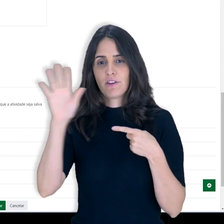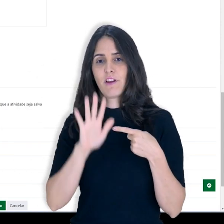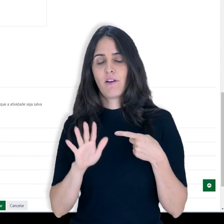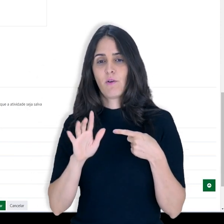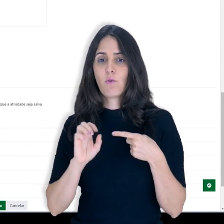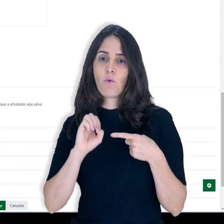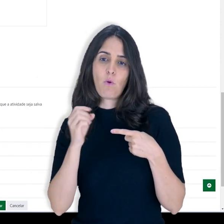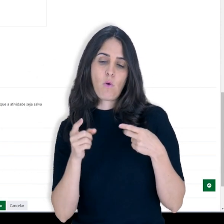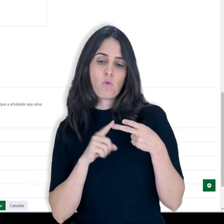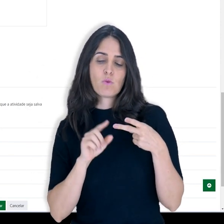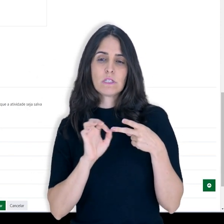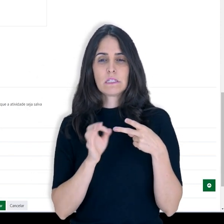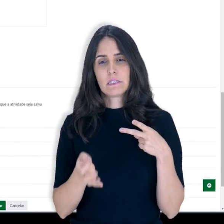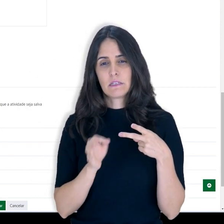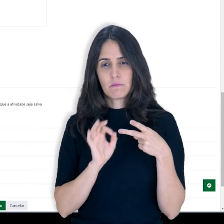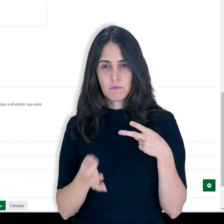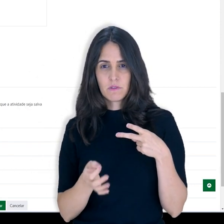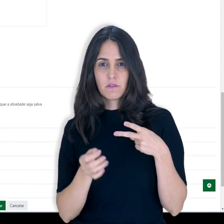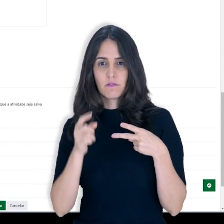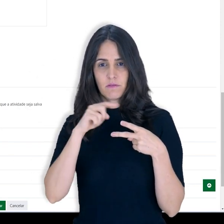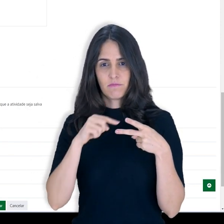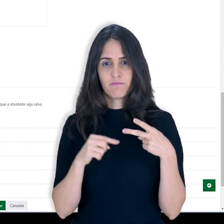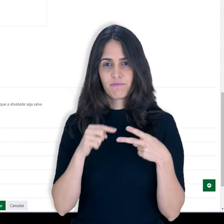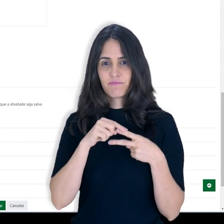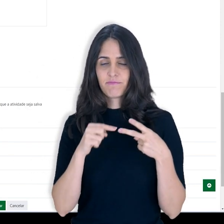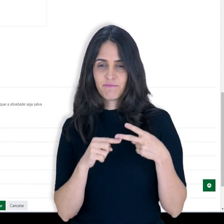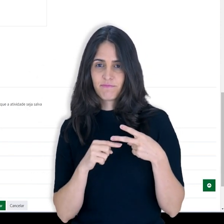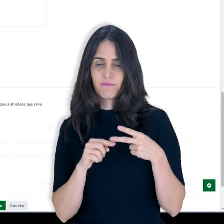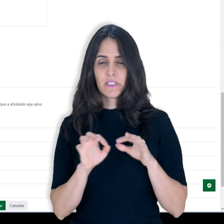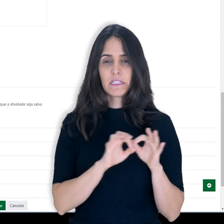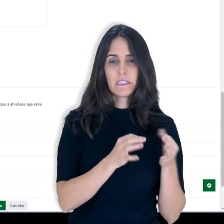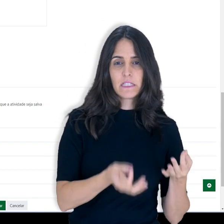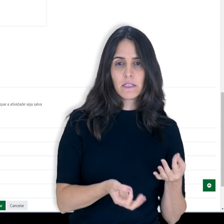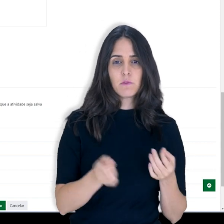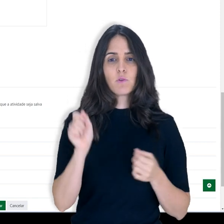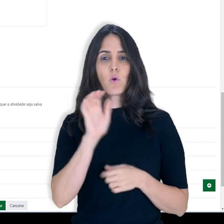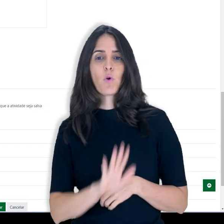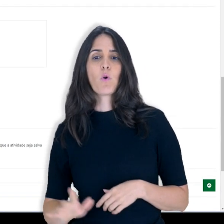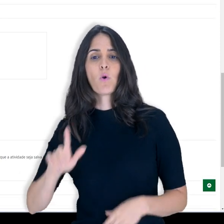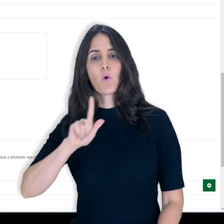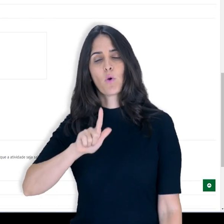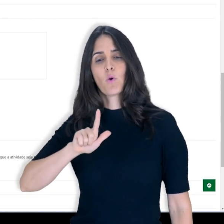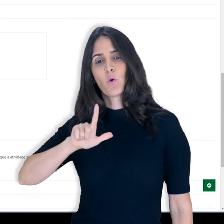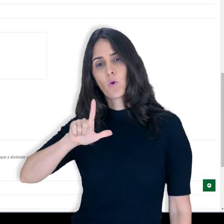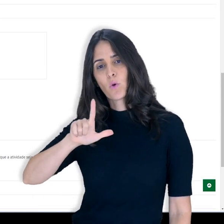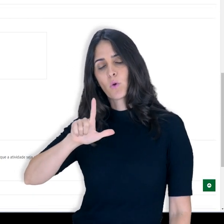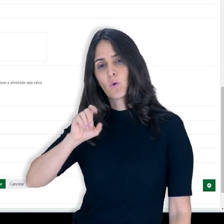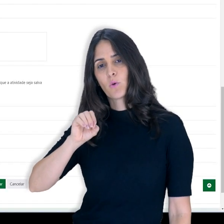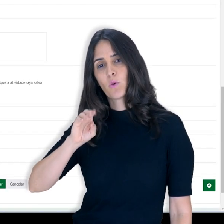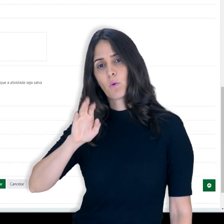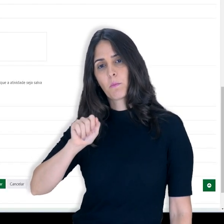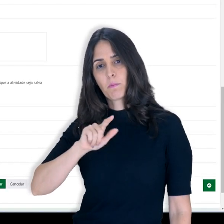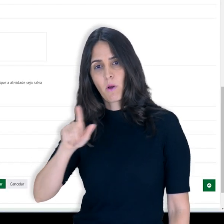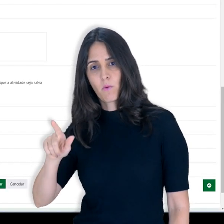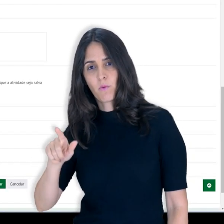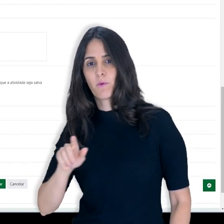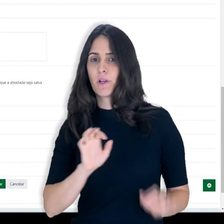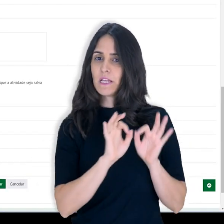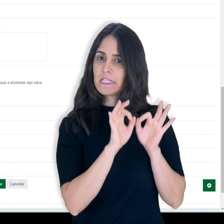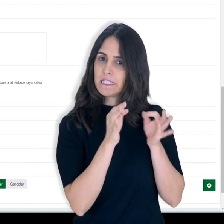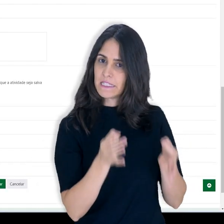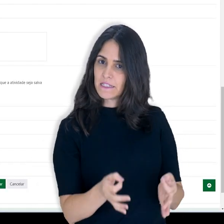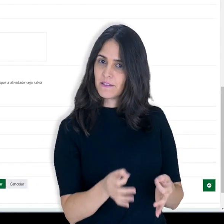global ou a avaliação simples. Então, vamos retornar aqui. Eu vou voltar na